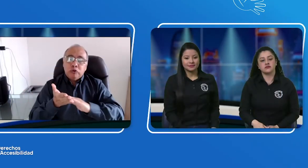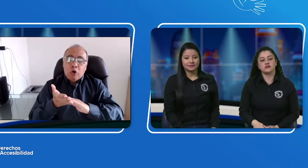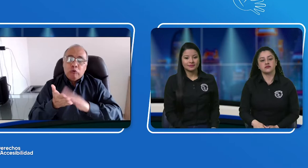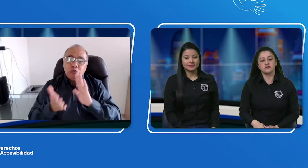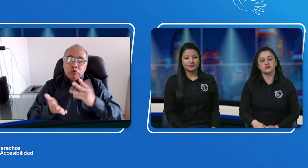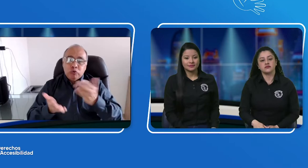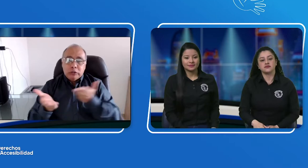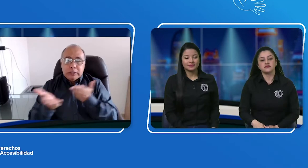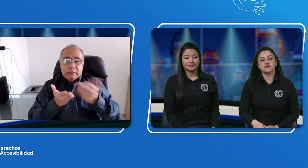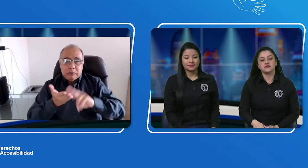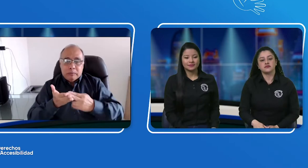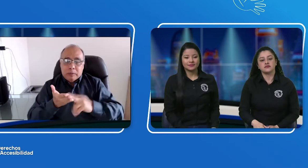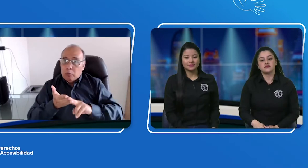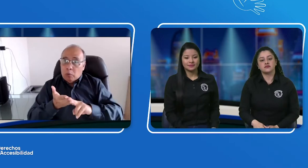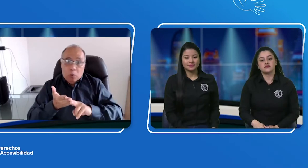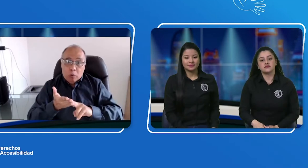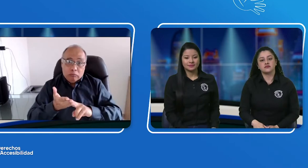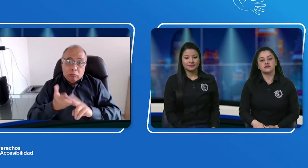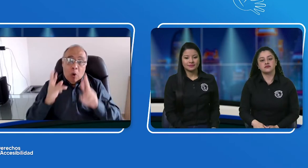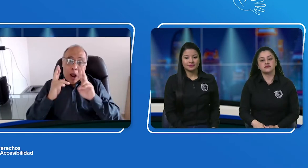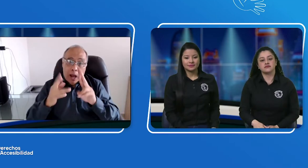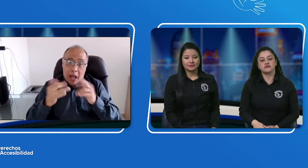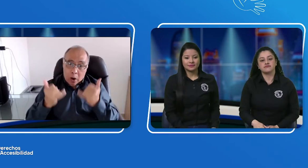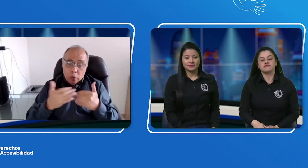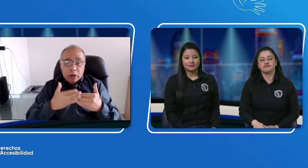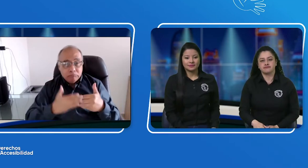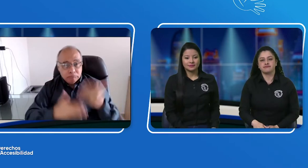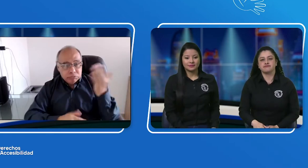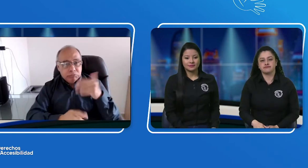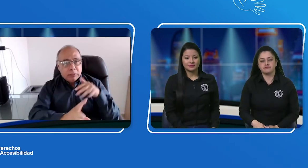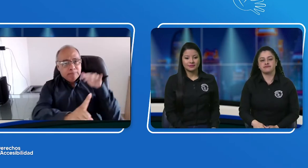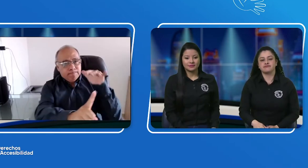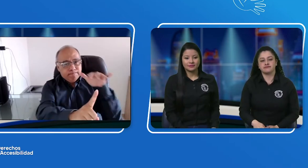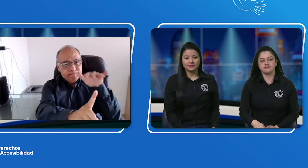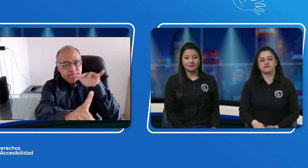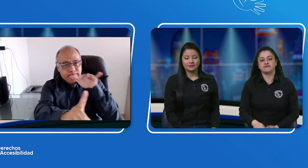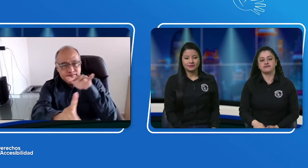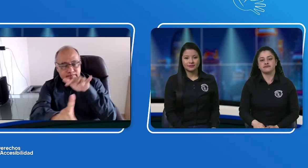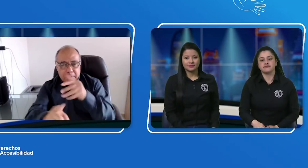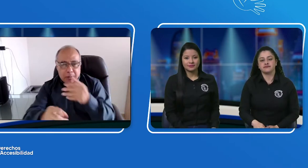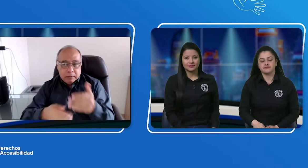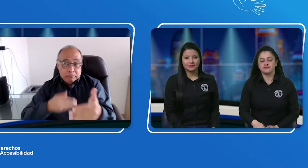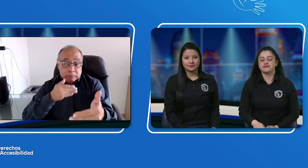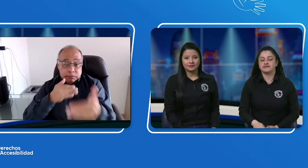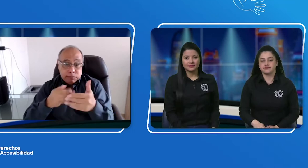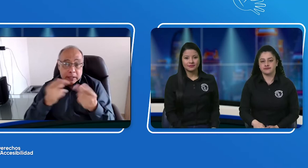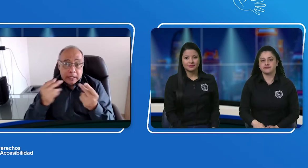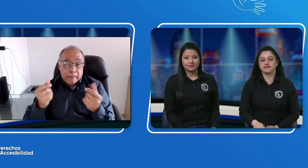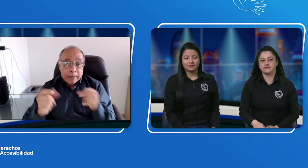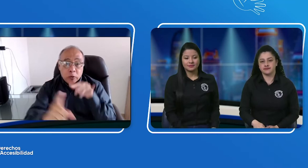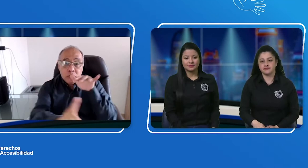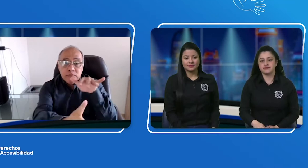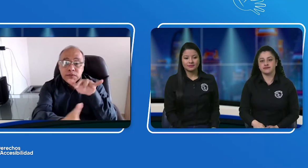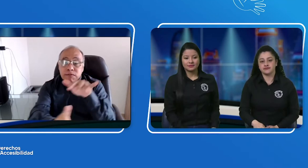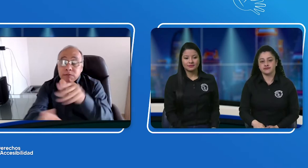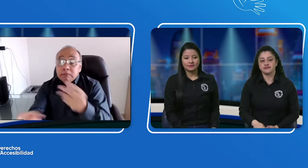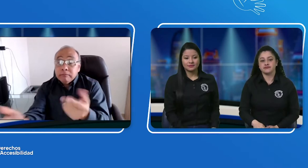año para que se solucione este tema del servicio de interpretación, ¿no? Ojalá que ya se empiece a hacer este proceso de incidencia